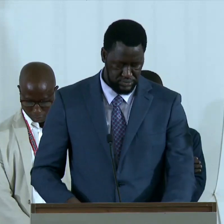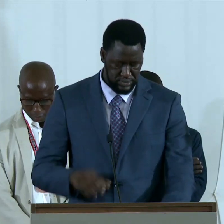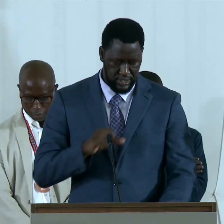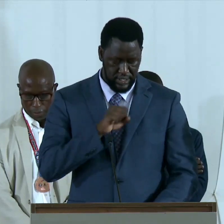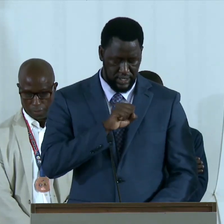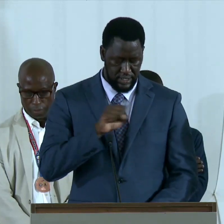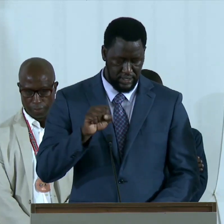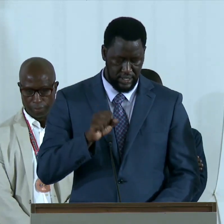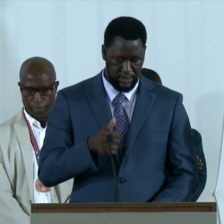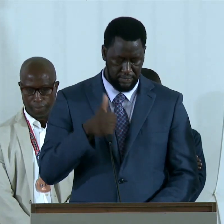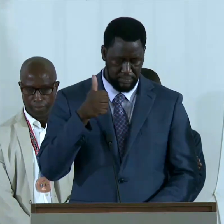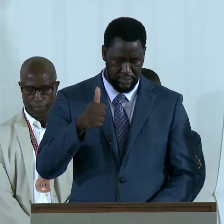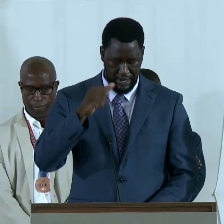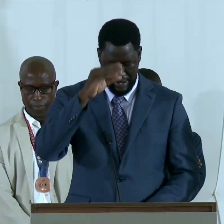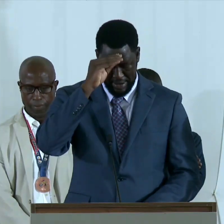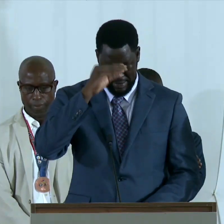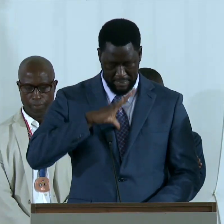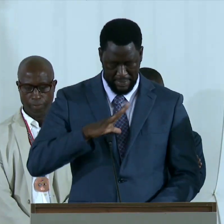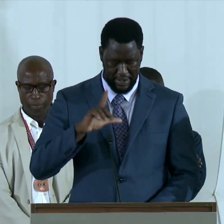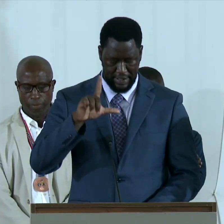Son Excellence, Monsieur le Président,